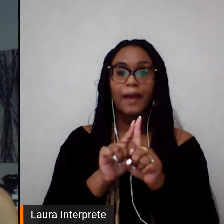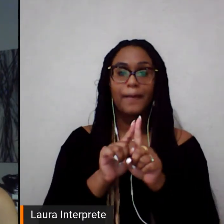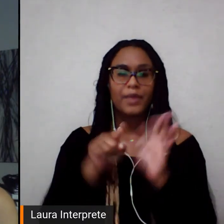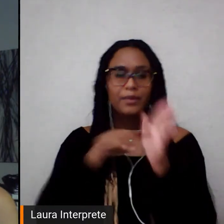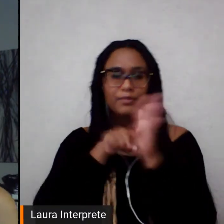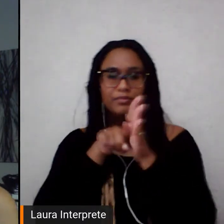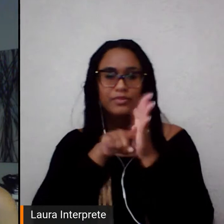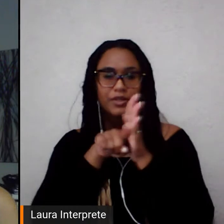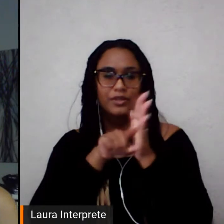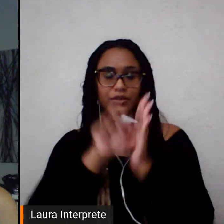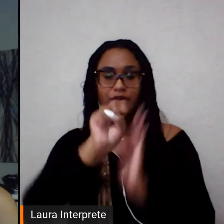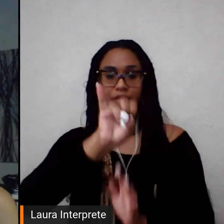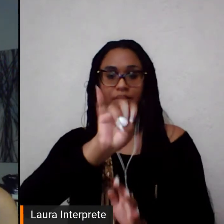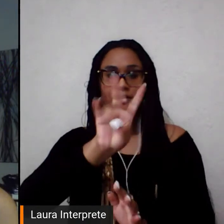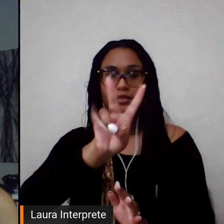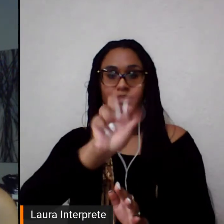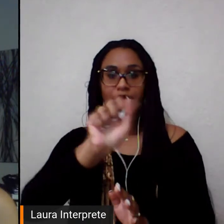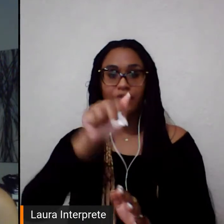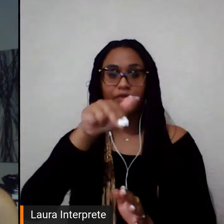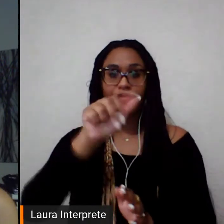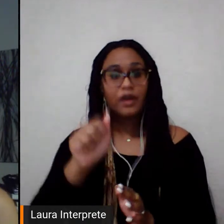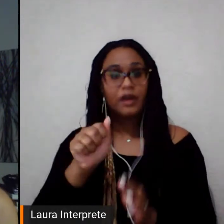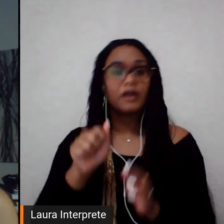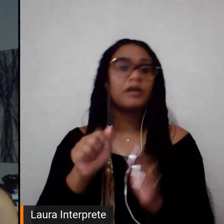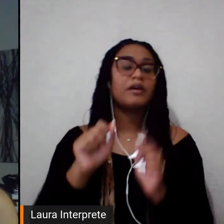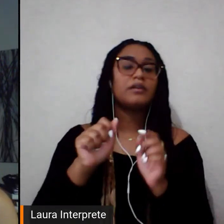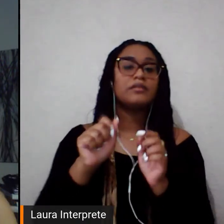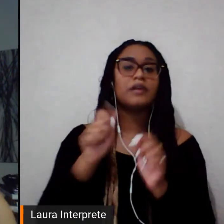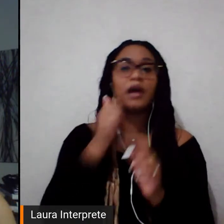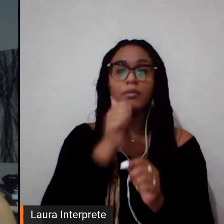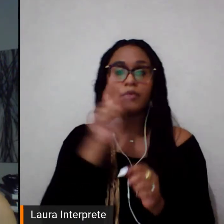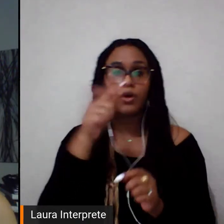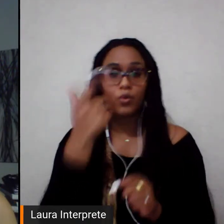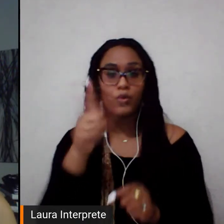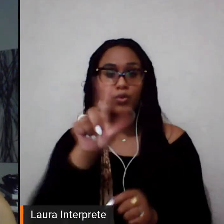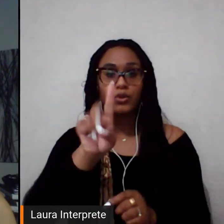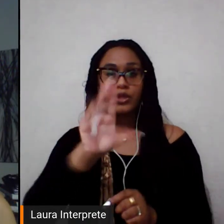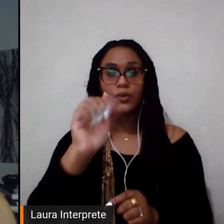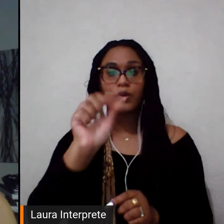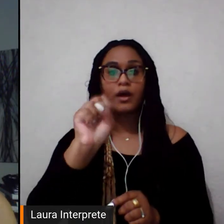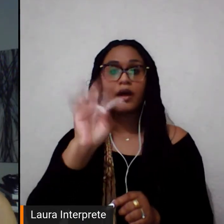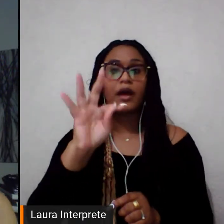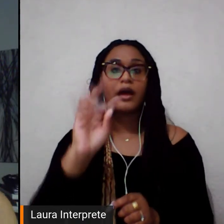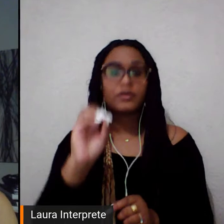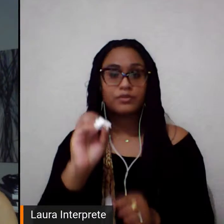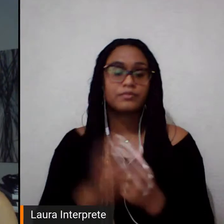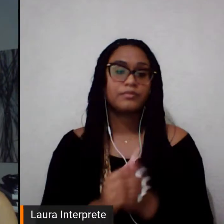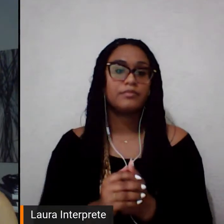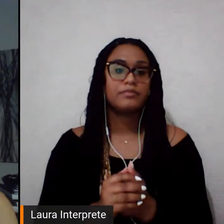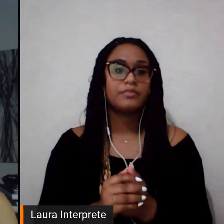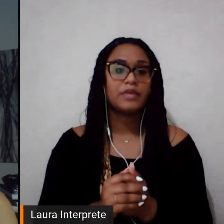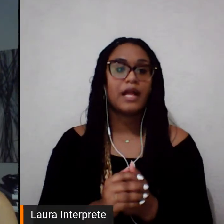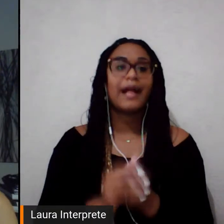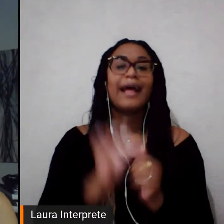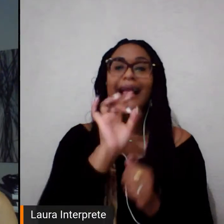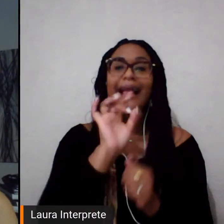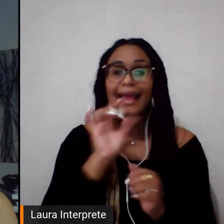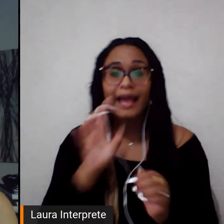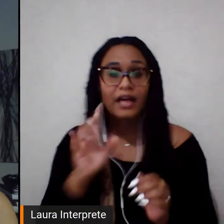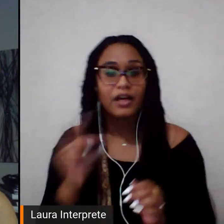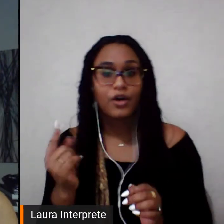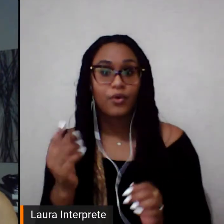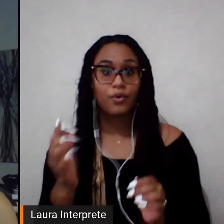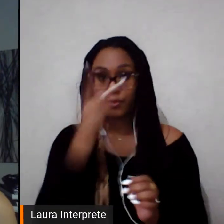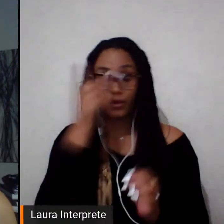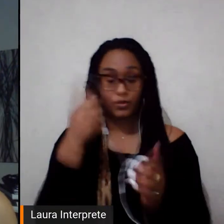da jornalista Lu Castro. Cada módulo do seminário dará direito a um certificado, mas somente àqueles que se